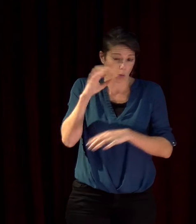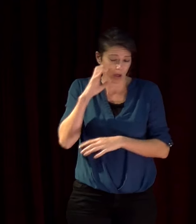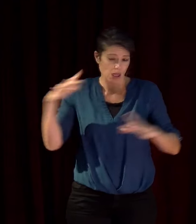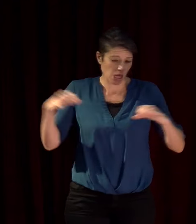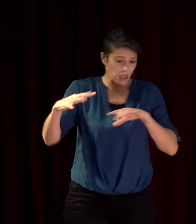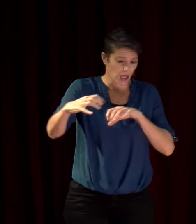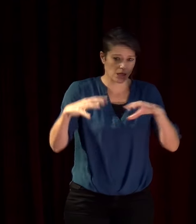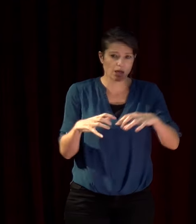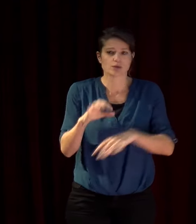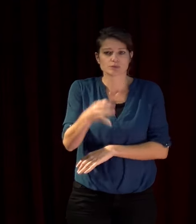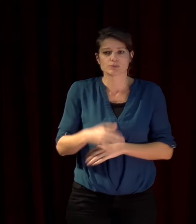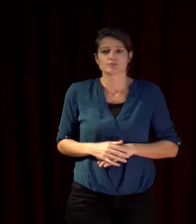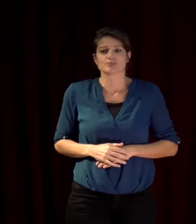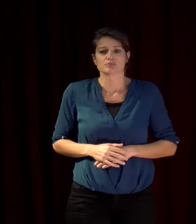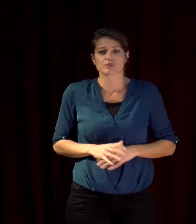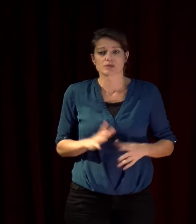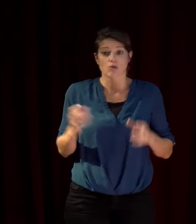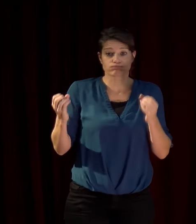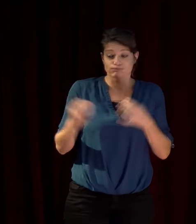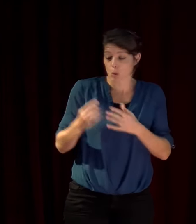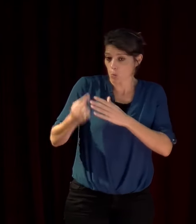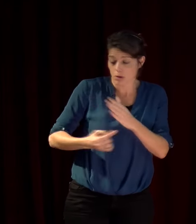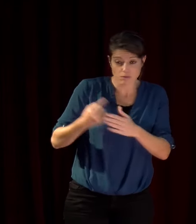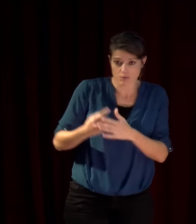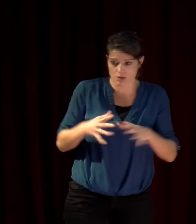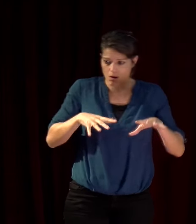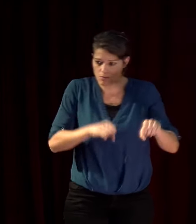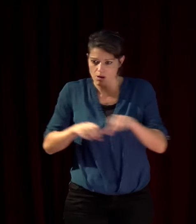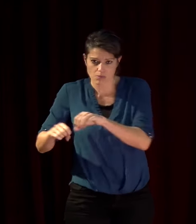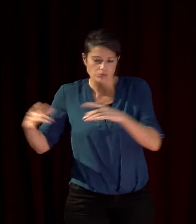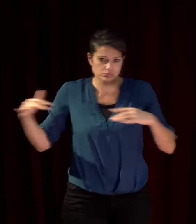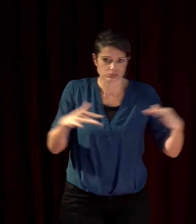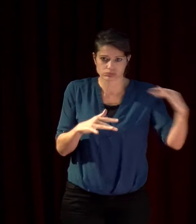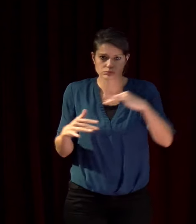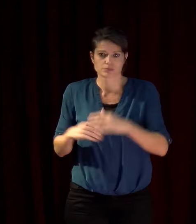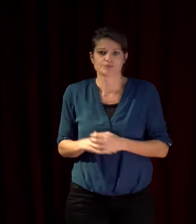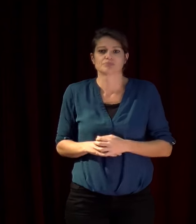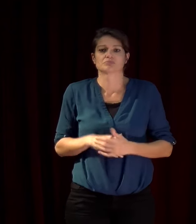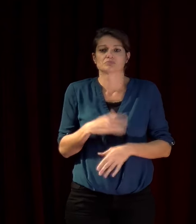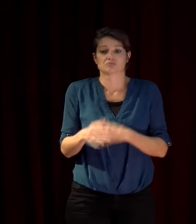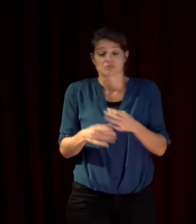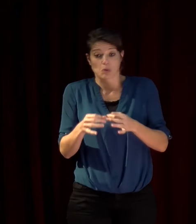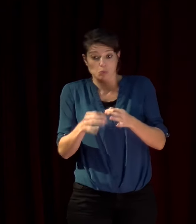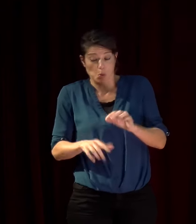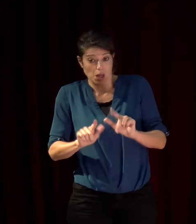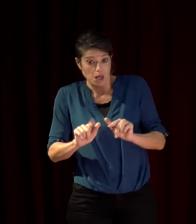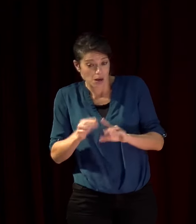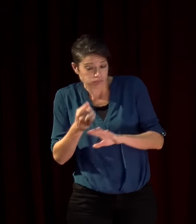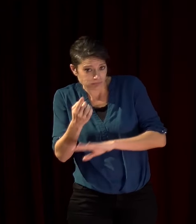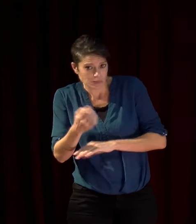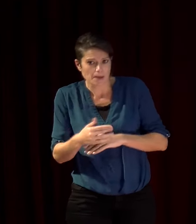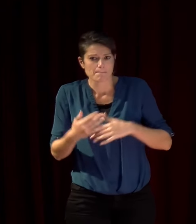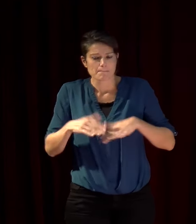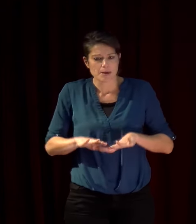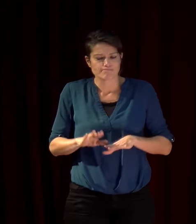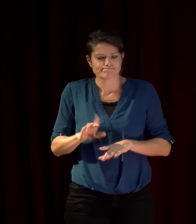et ça se terminait tout le temps par des solutions qui durent dans le temps etc je reviens